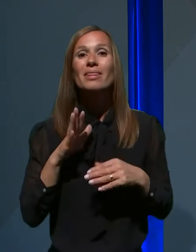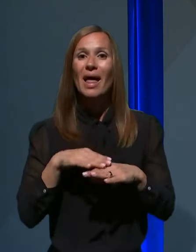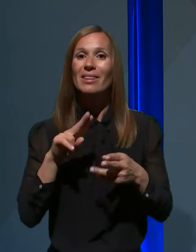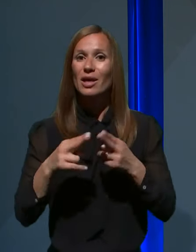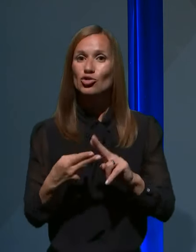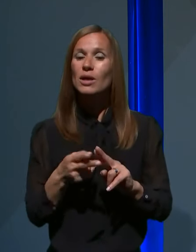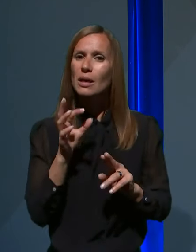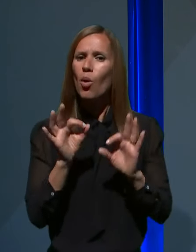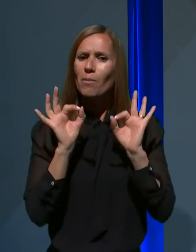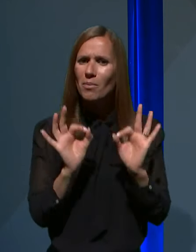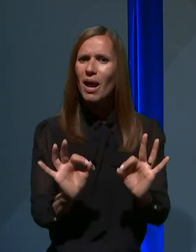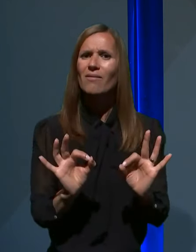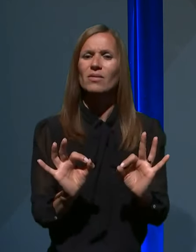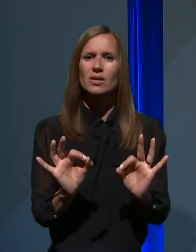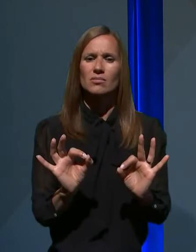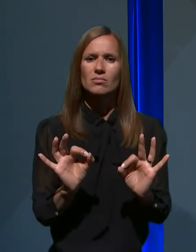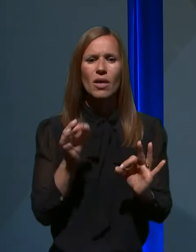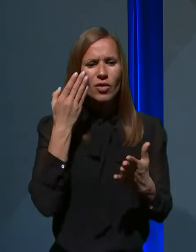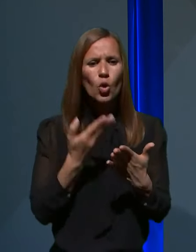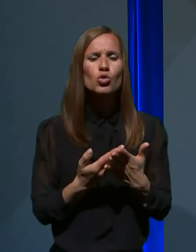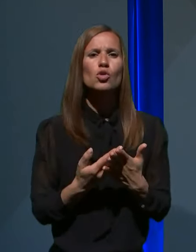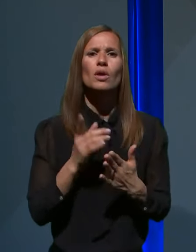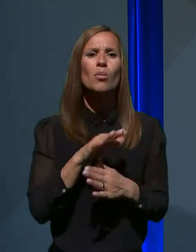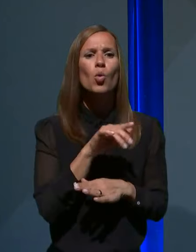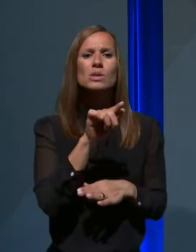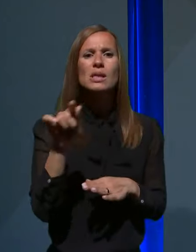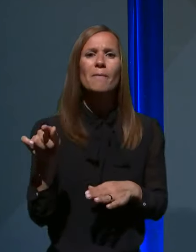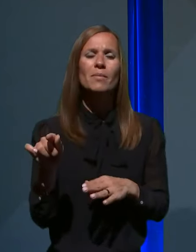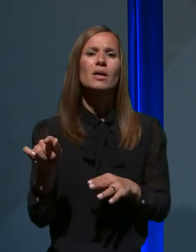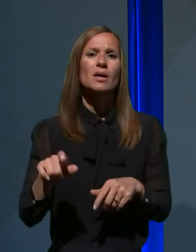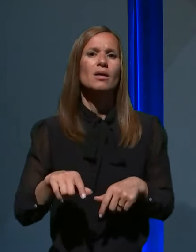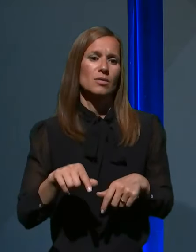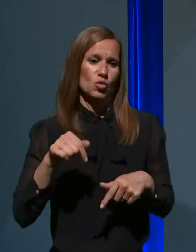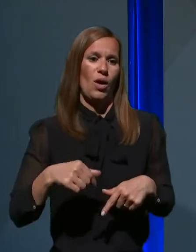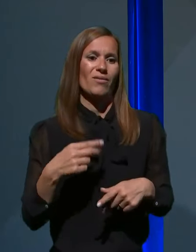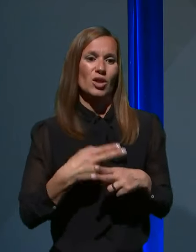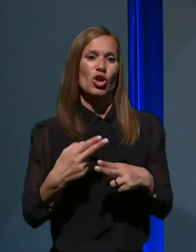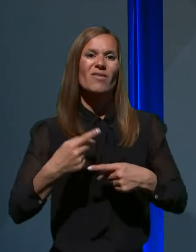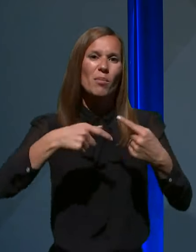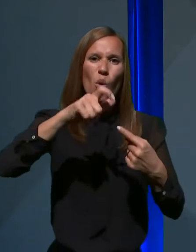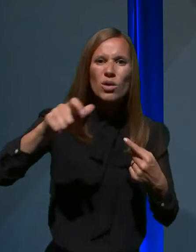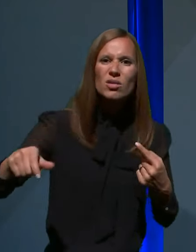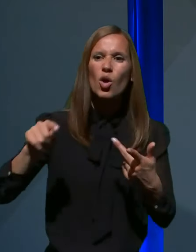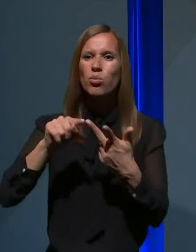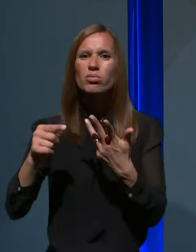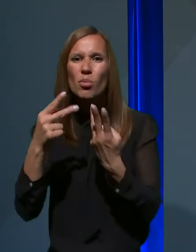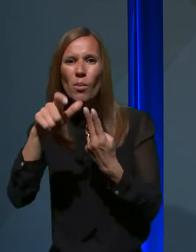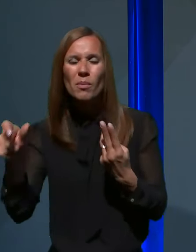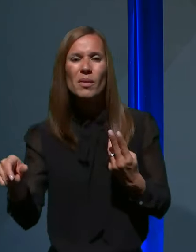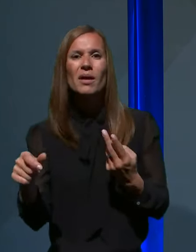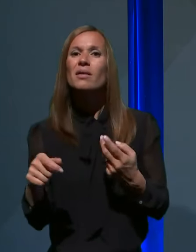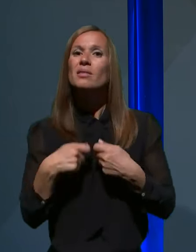ki bo verodostojen in bo vsem odločevalcem v državi dal možnost, da ukrepe tako zmanjševanja